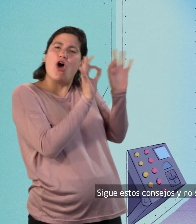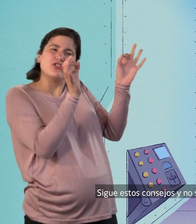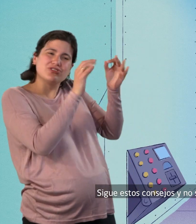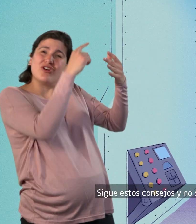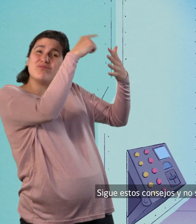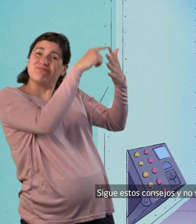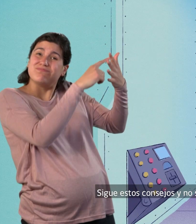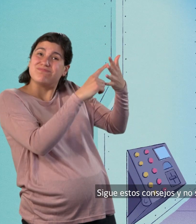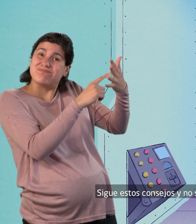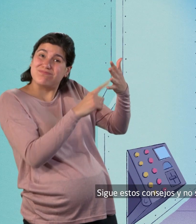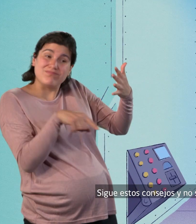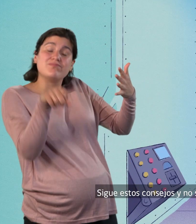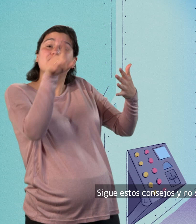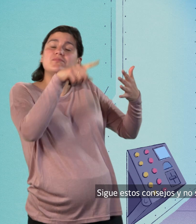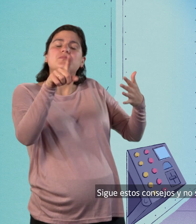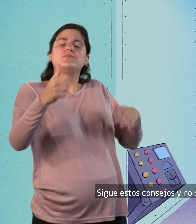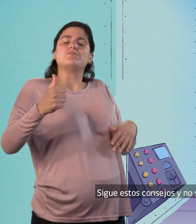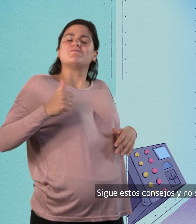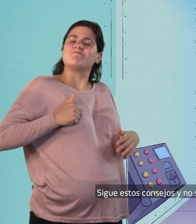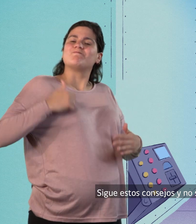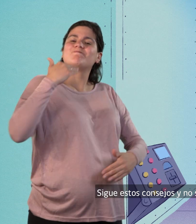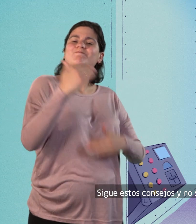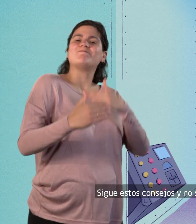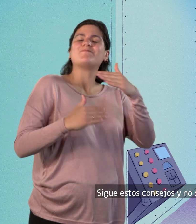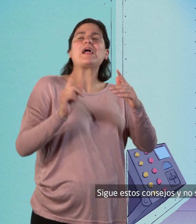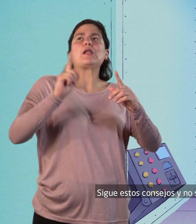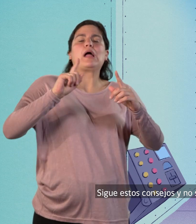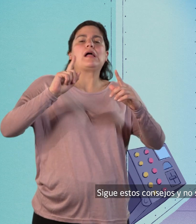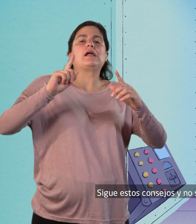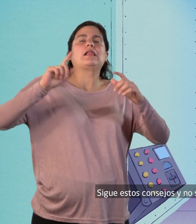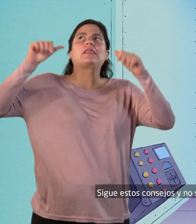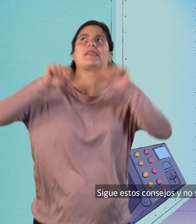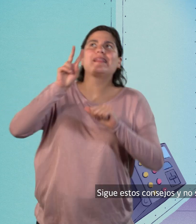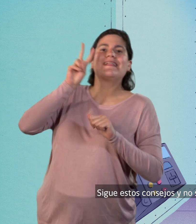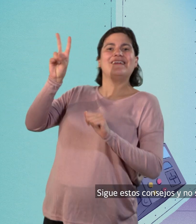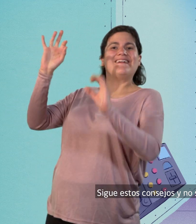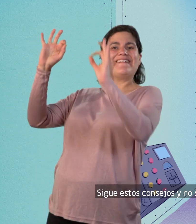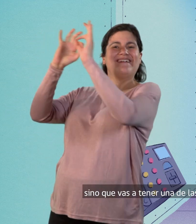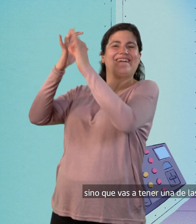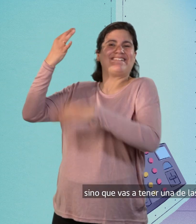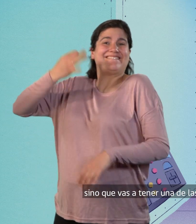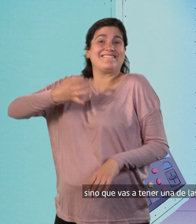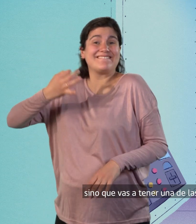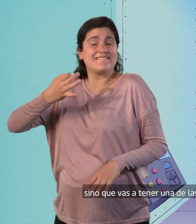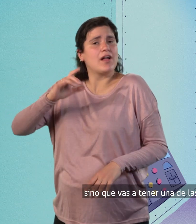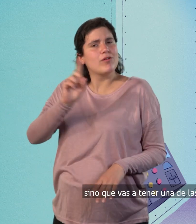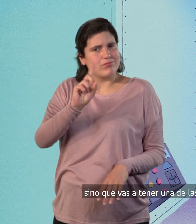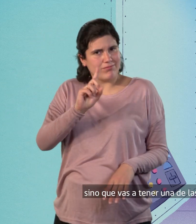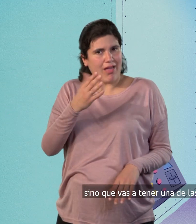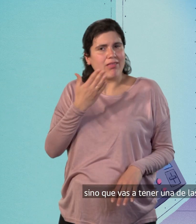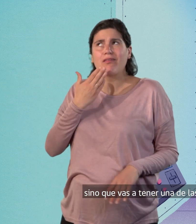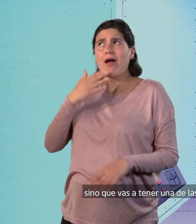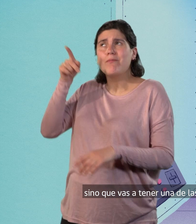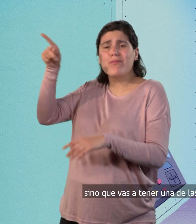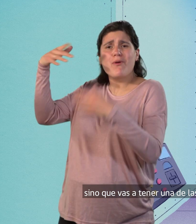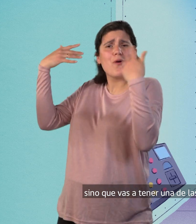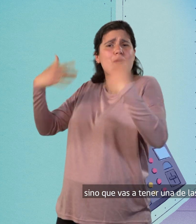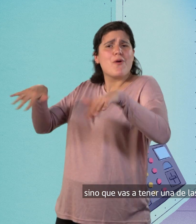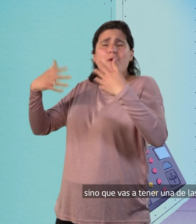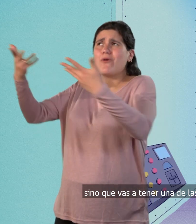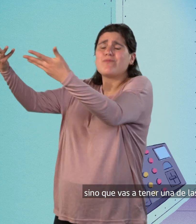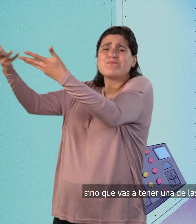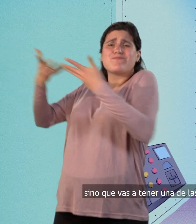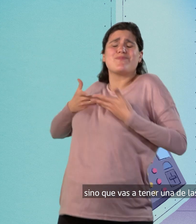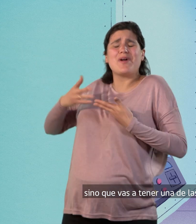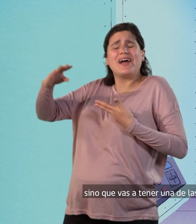Sigue estos consejos y no solamente no vas a arruinar tu eclipse, sino que vas a tener una de